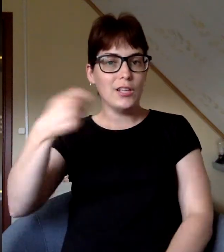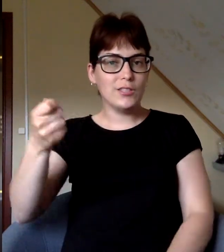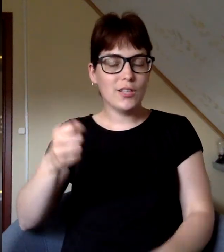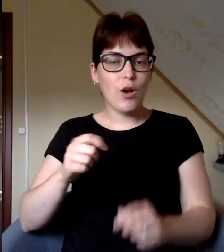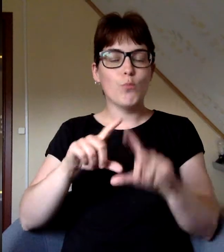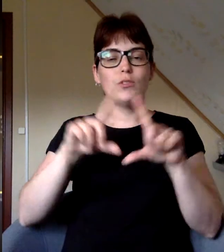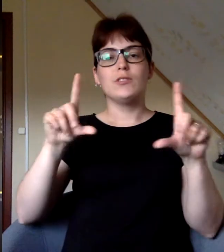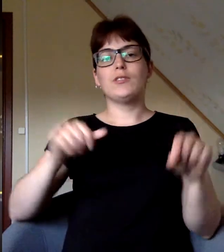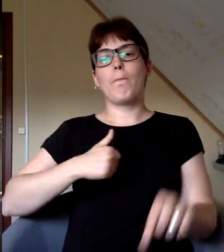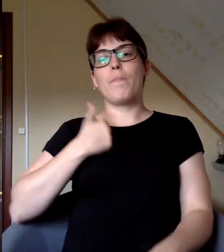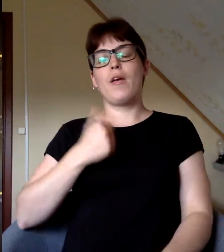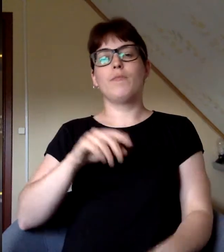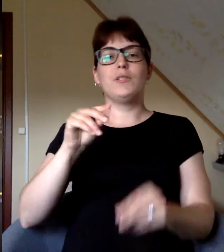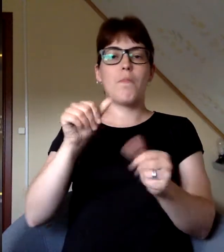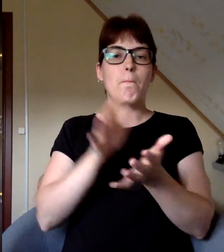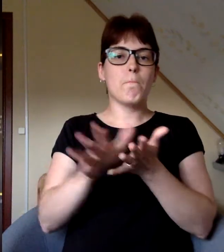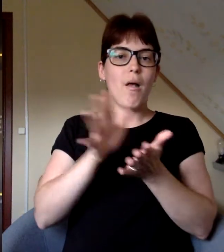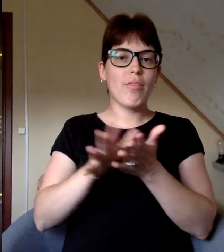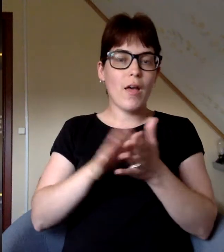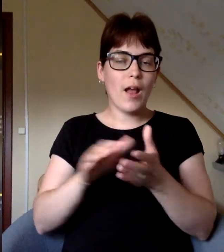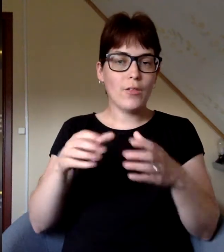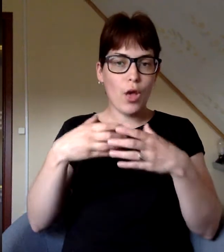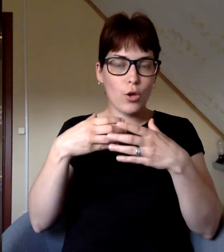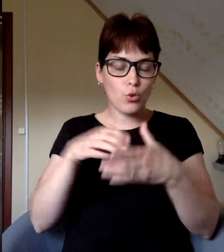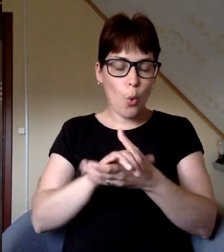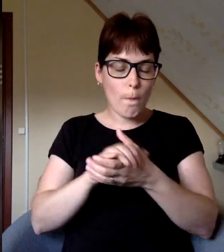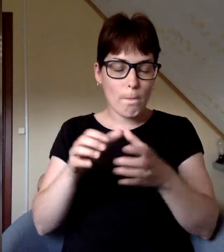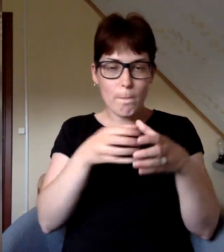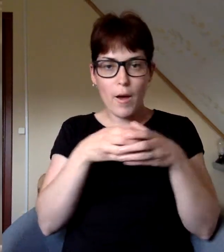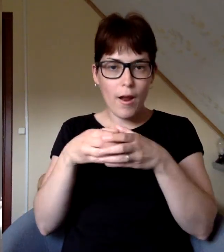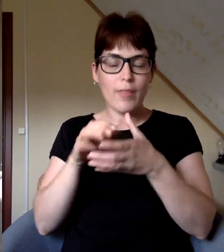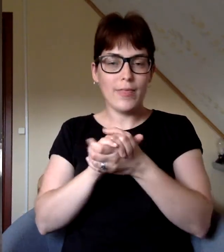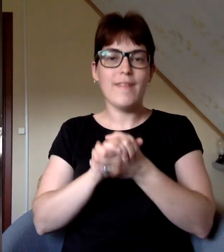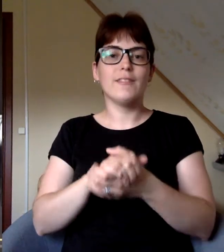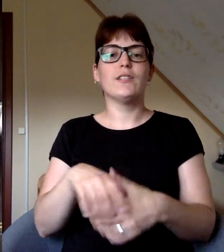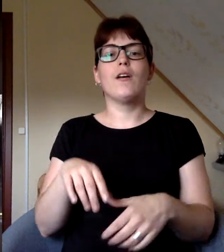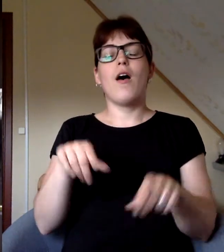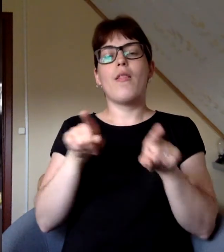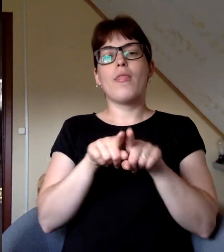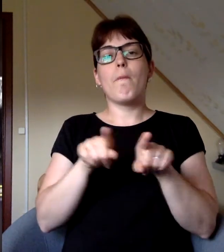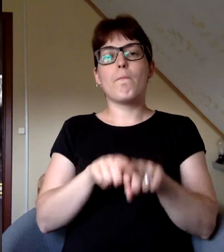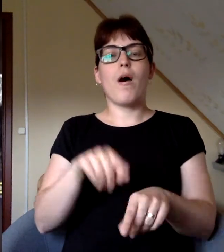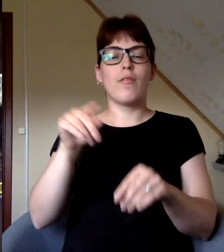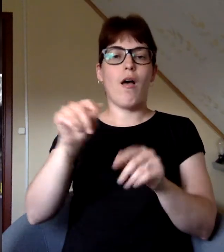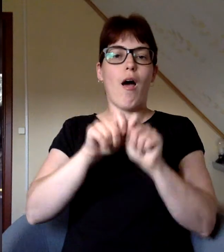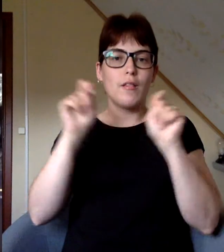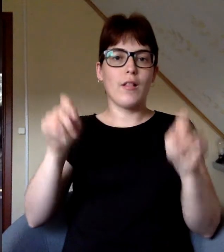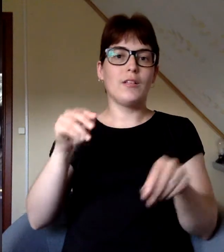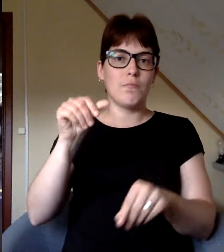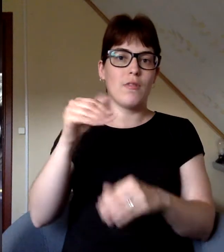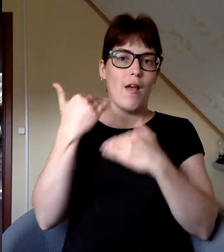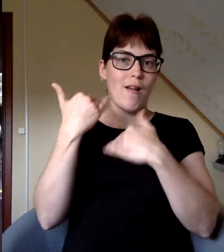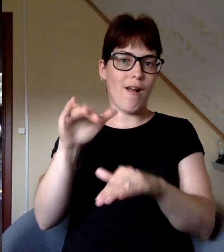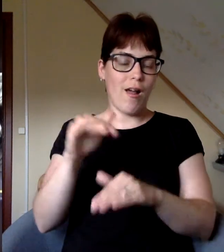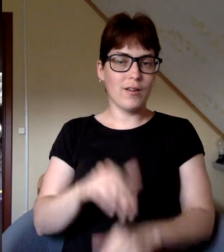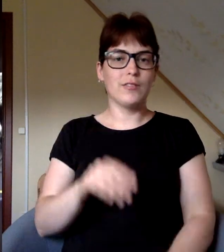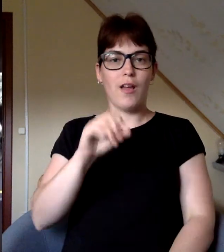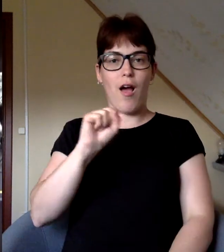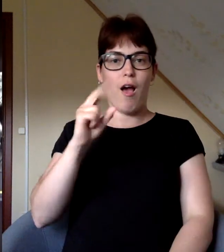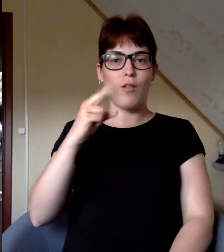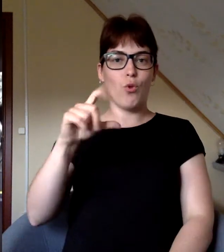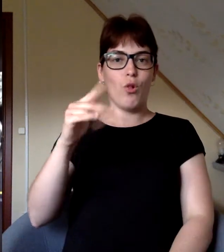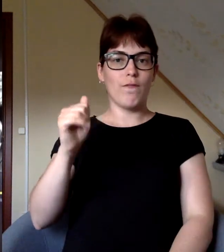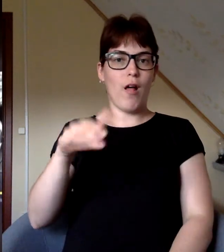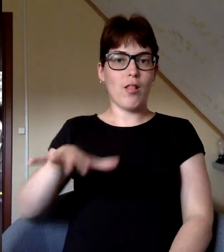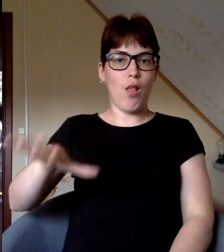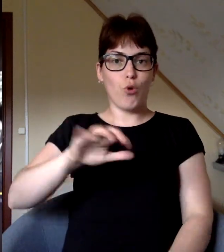sabiedrība, Smeltenes patārētāji kooperatīvs. Atver arī Smeltenes pilsētas Kraja, ir Gustava Ādalva laukumā seši,